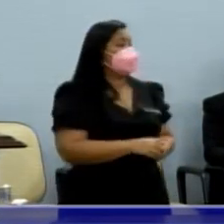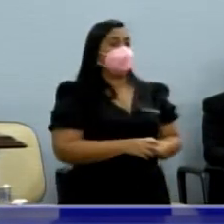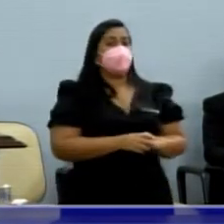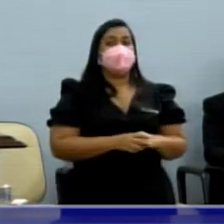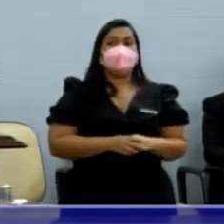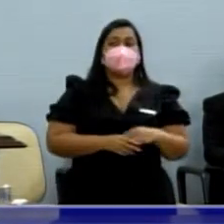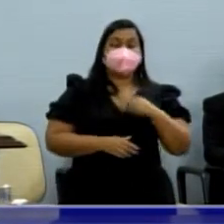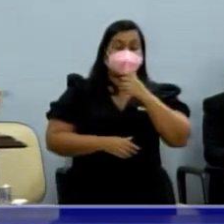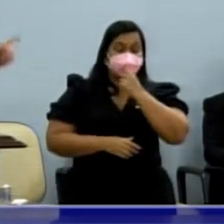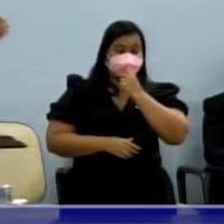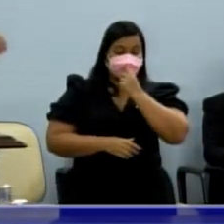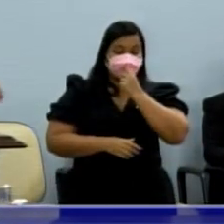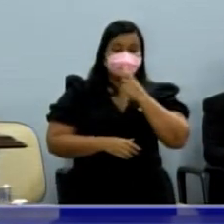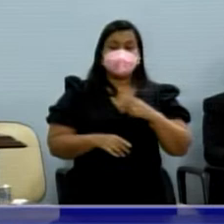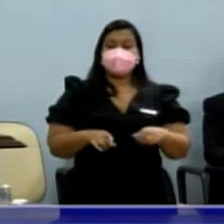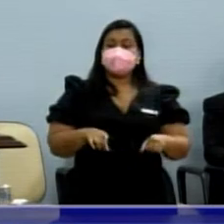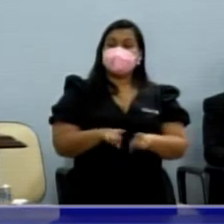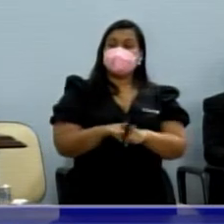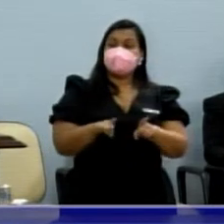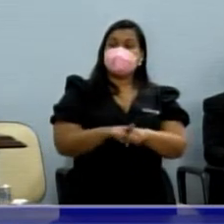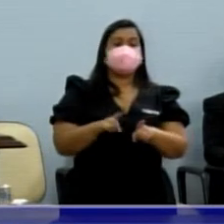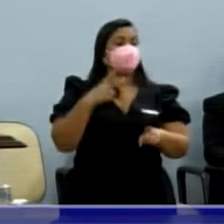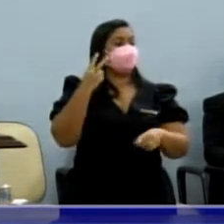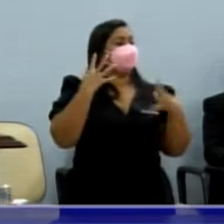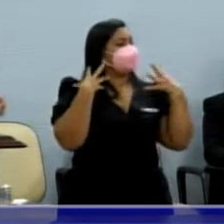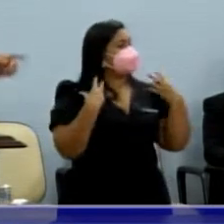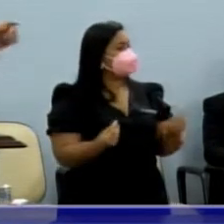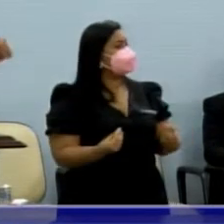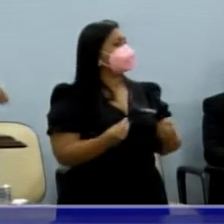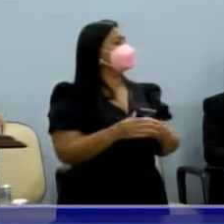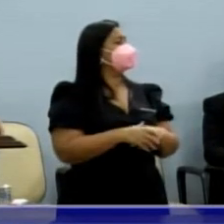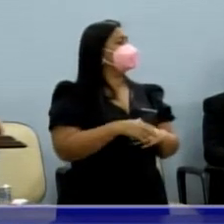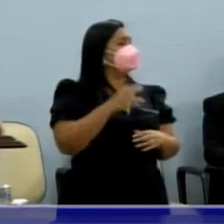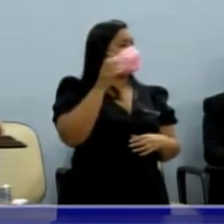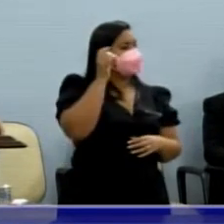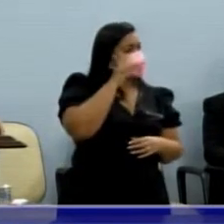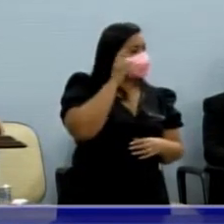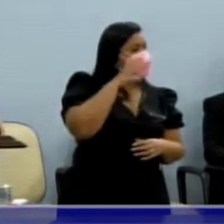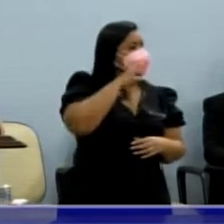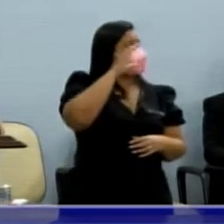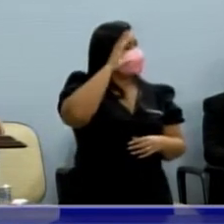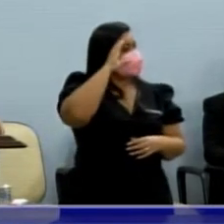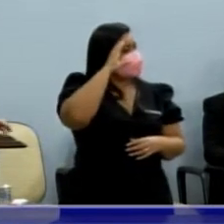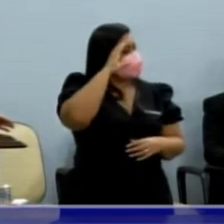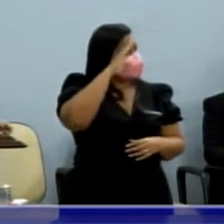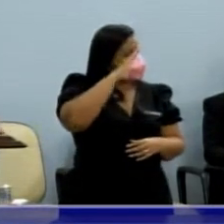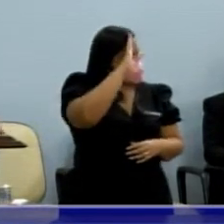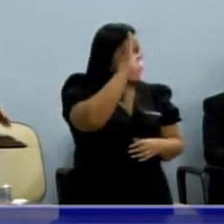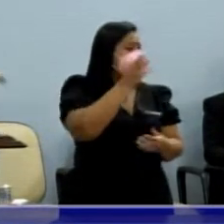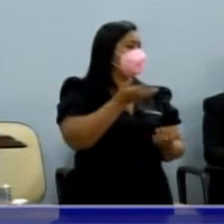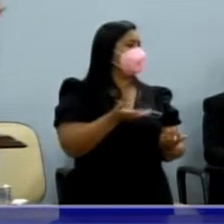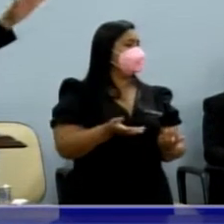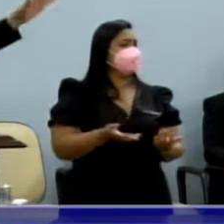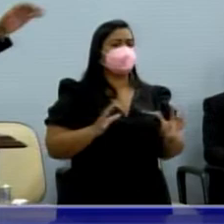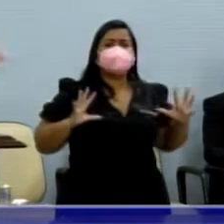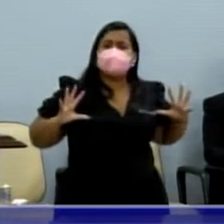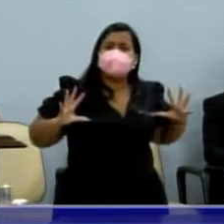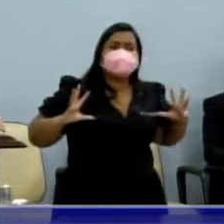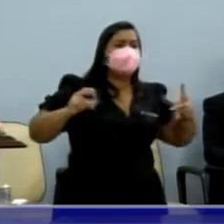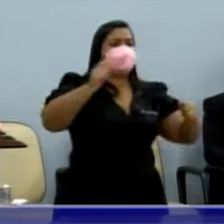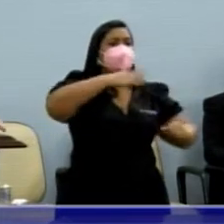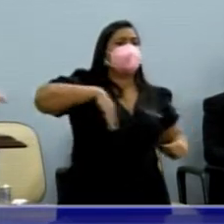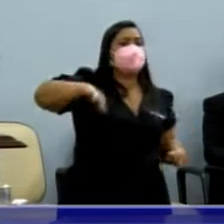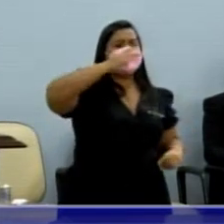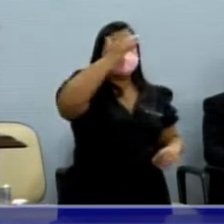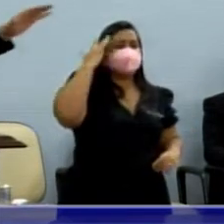briga, ali na Hernani Pires, a vereadora Karina, quem mais? O Moura, o Coronel Jean Charles, tem mais vereadores. Todos aqui, o